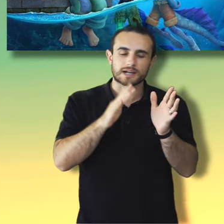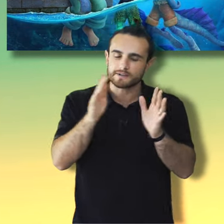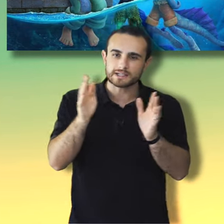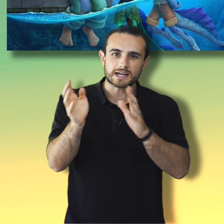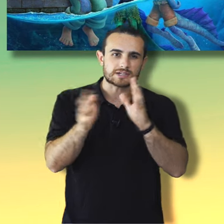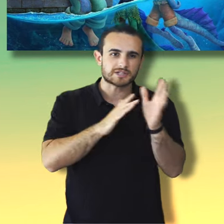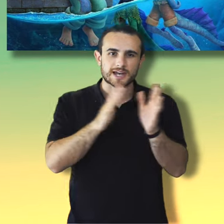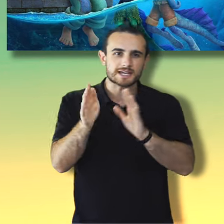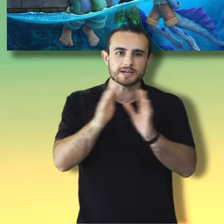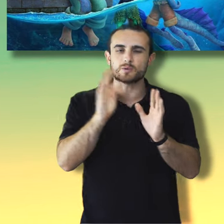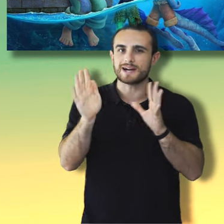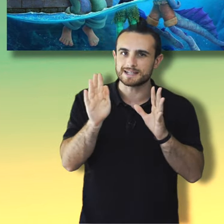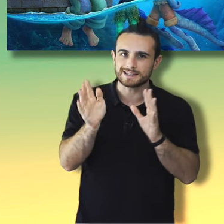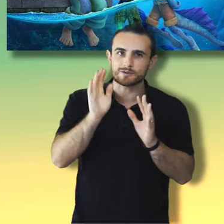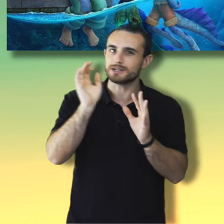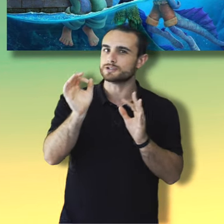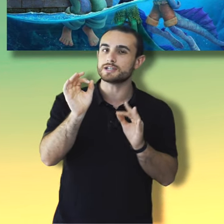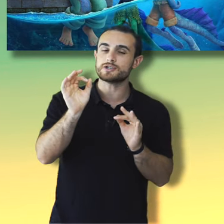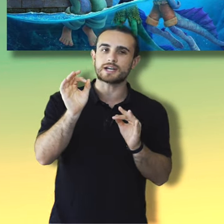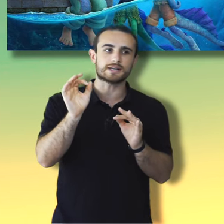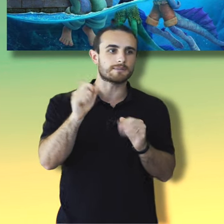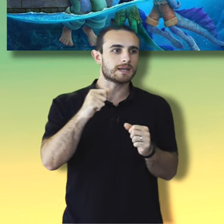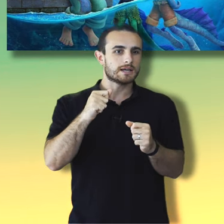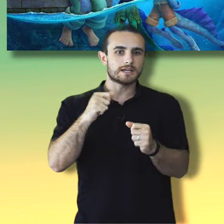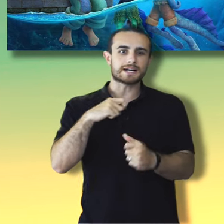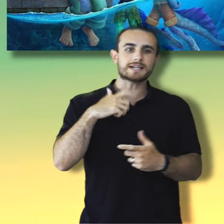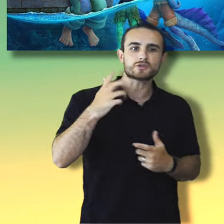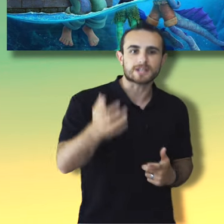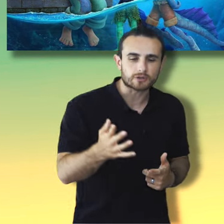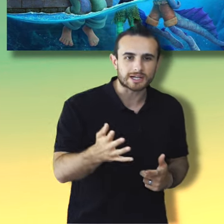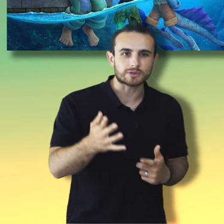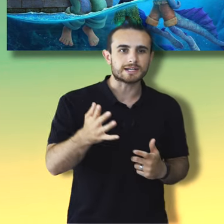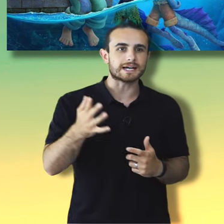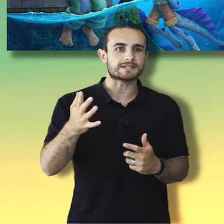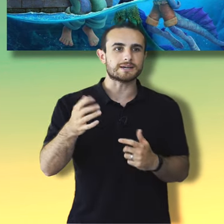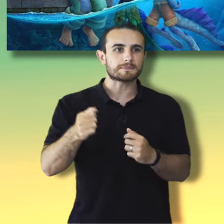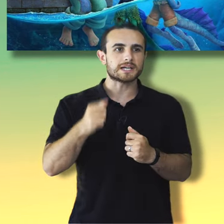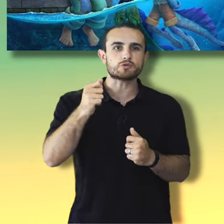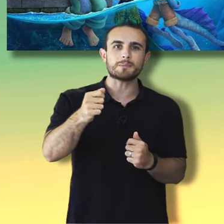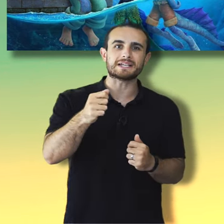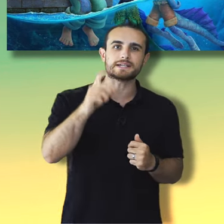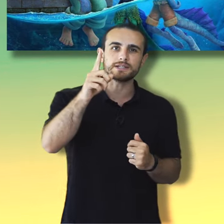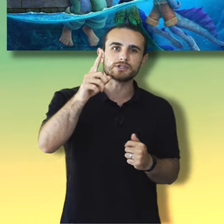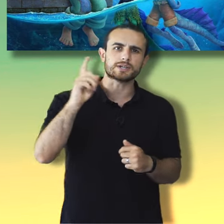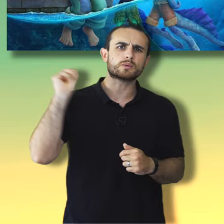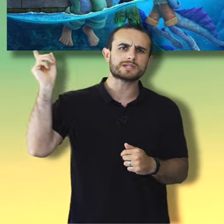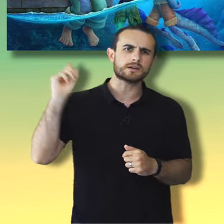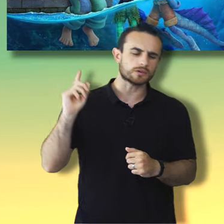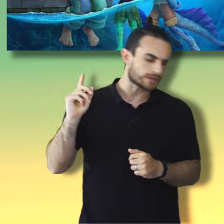a la verità è 6 e 40, qualcosa del genere, il ragazzo sta tornando a casa e sua madre dice questa cosa.